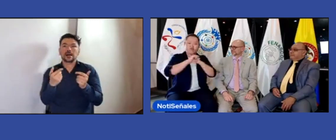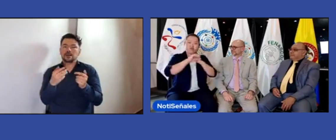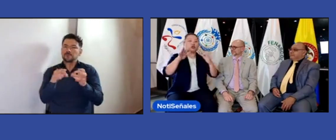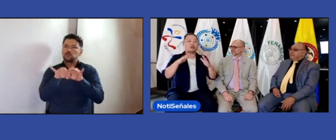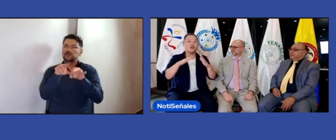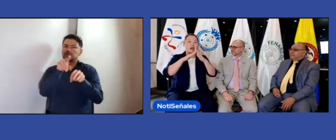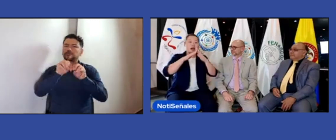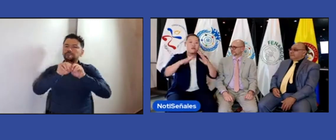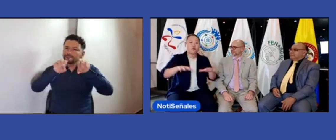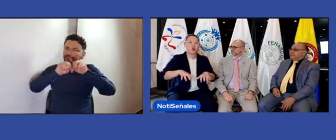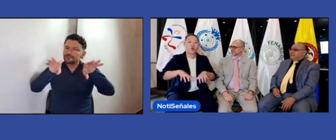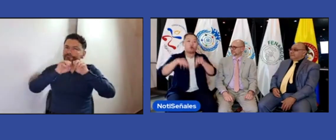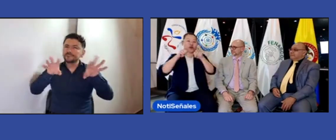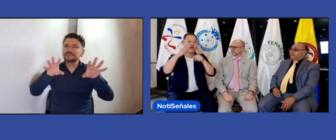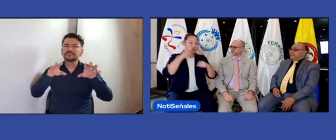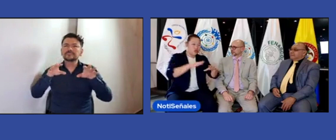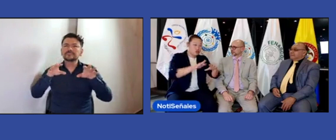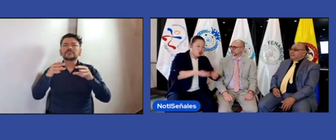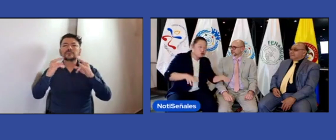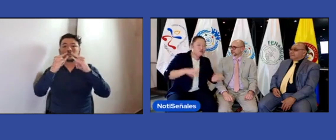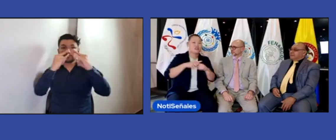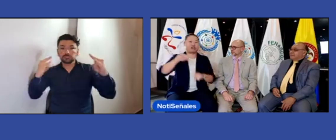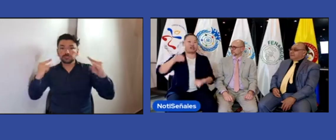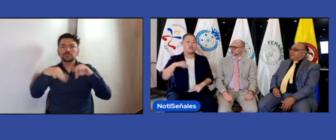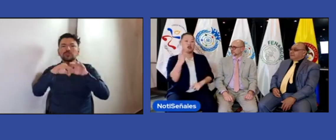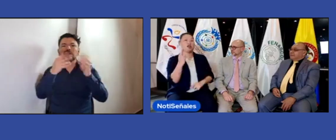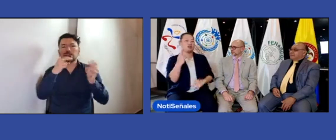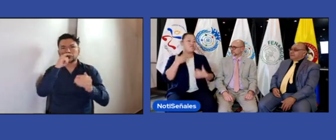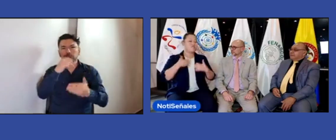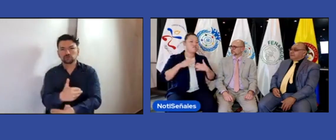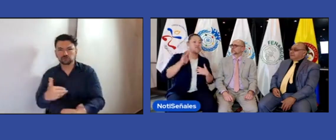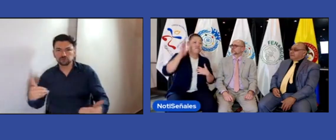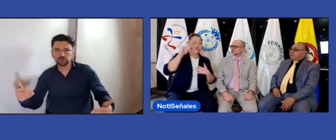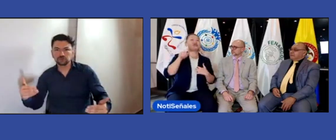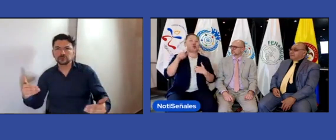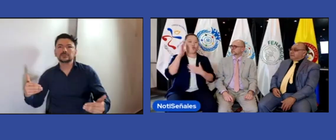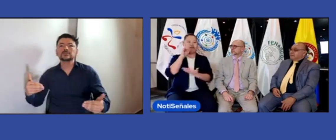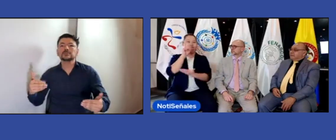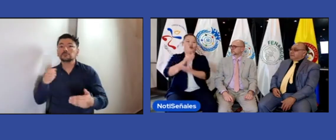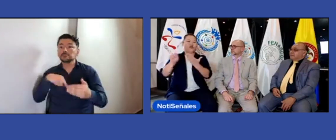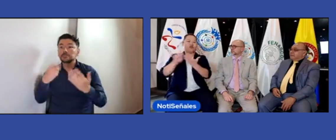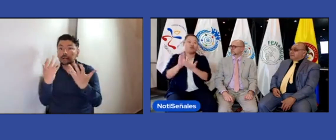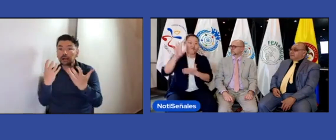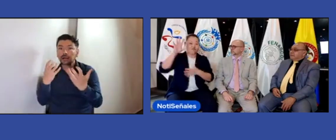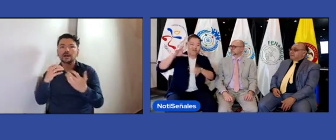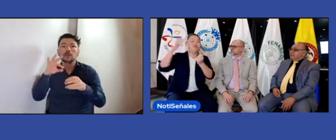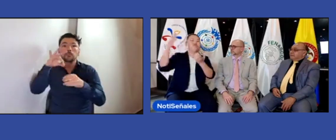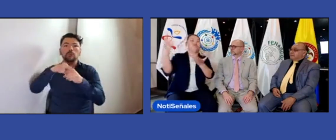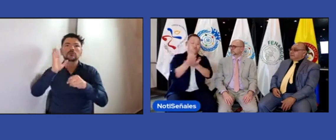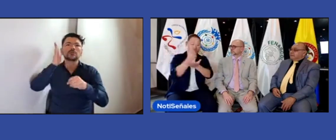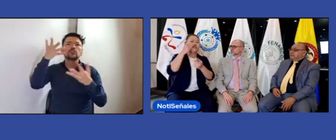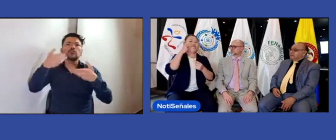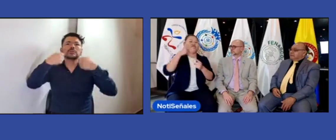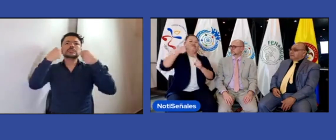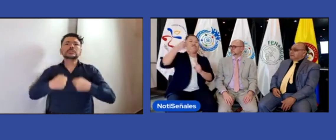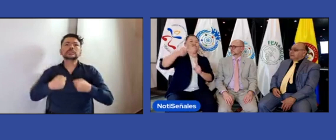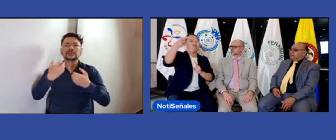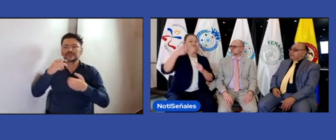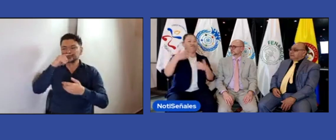también puedan estar allí, tener esa representación, participar en el consejo, en el campamento de niños, en el campamento de